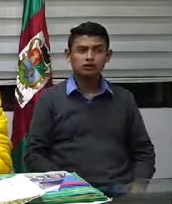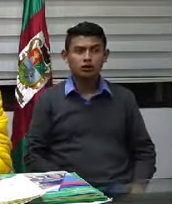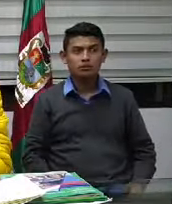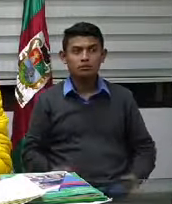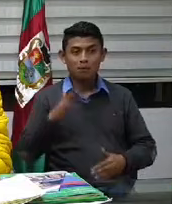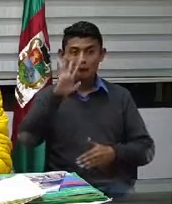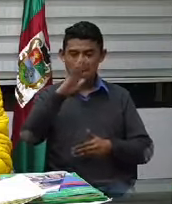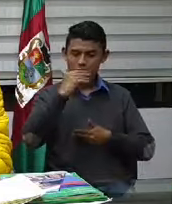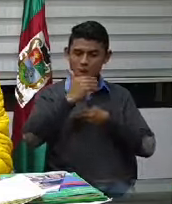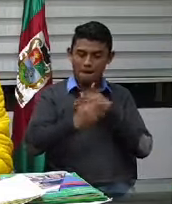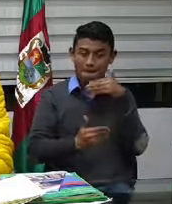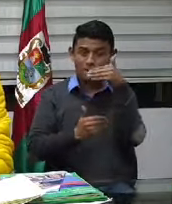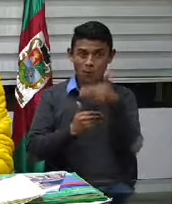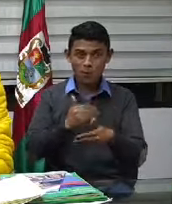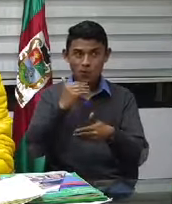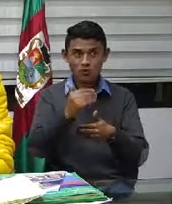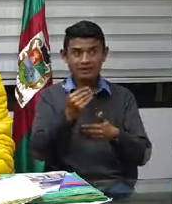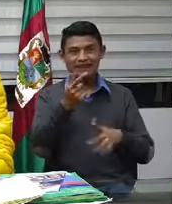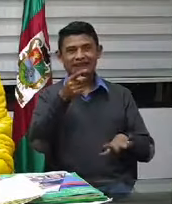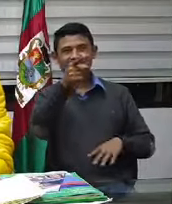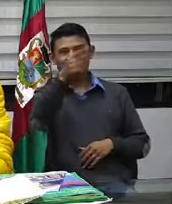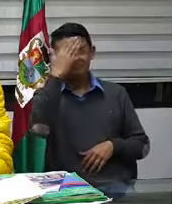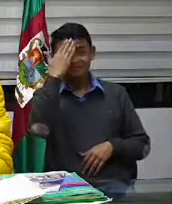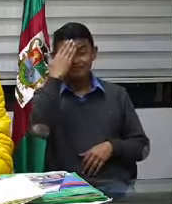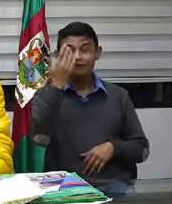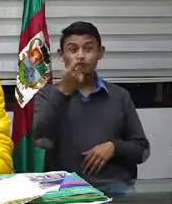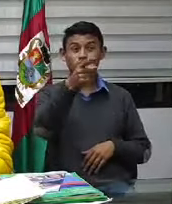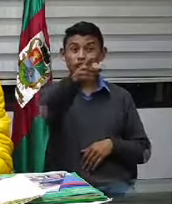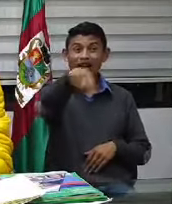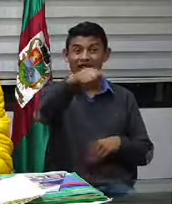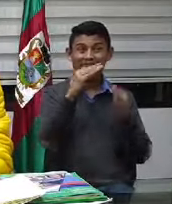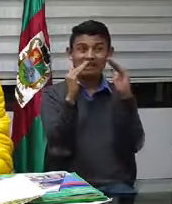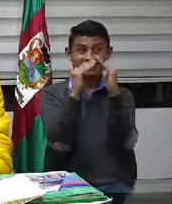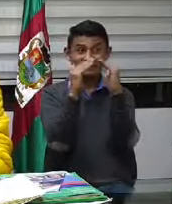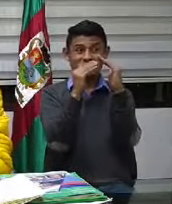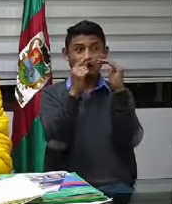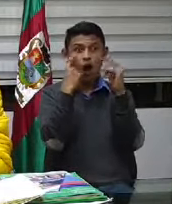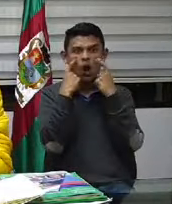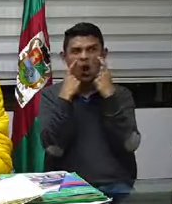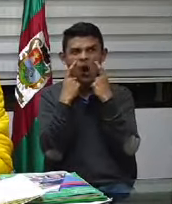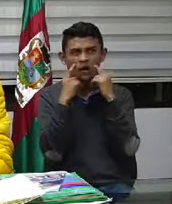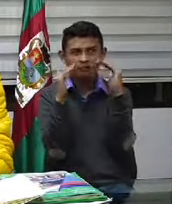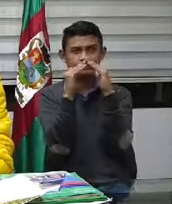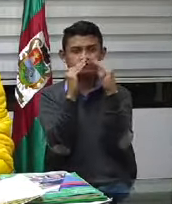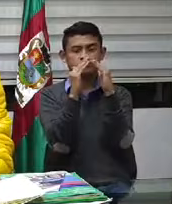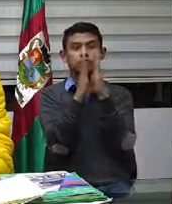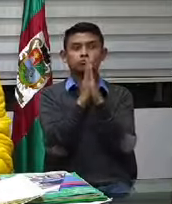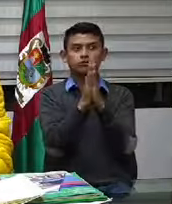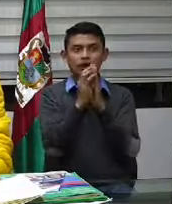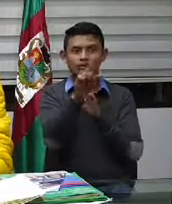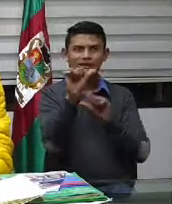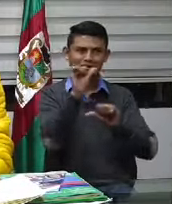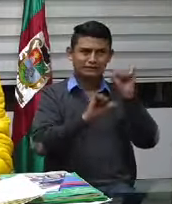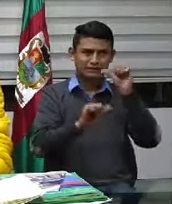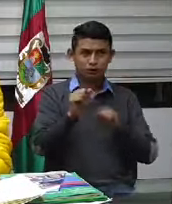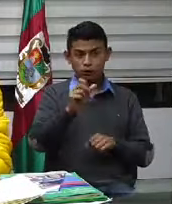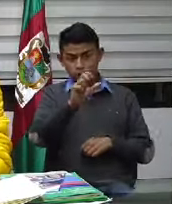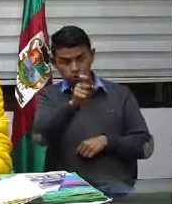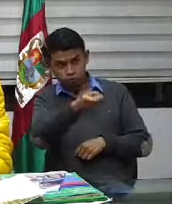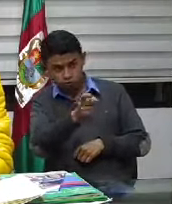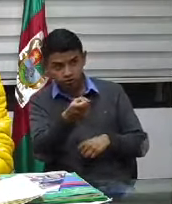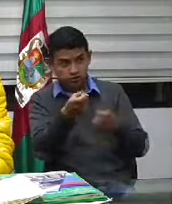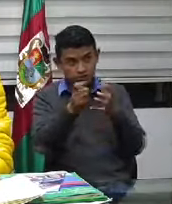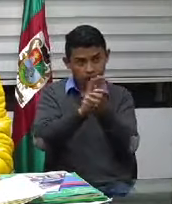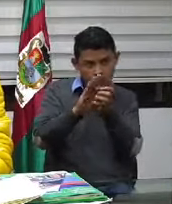también usted en su casa, con la mezcla, como se debe hacer, con hipoclorito o simplemente agua y jabón, limpia las cerraduras, limpia las puertas de su